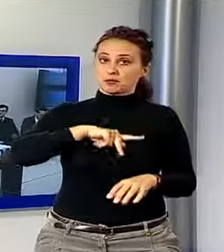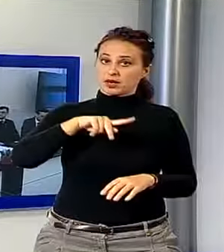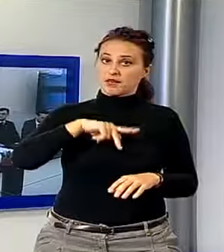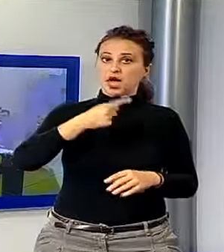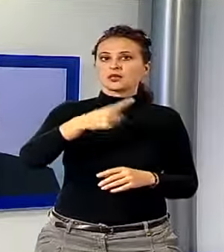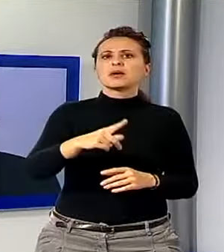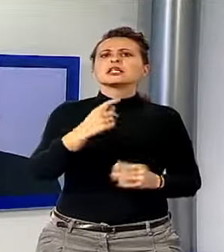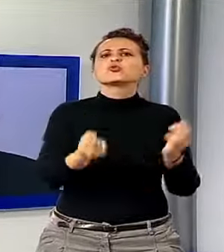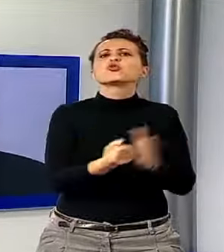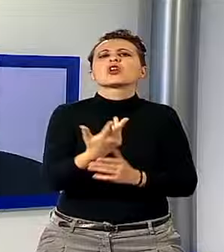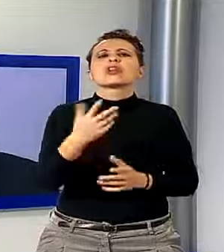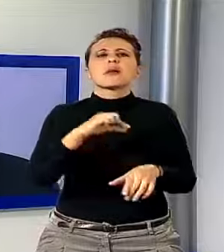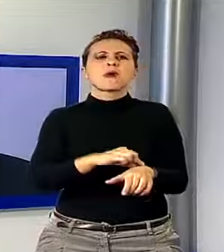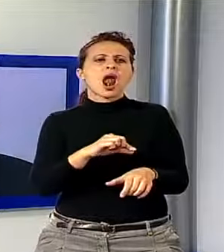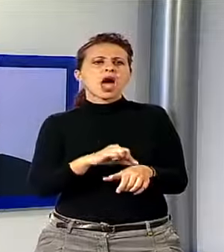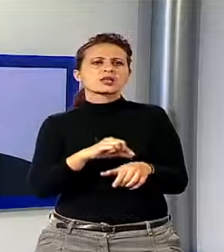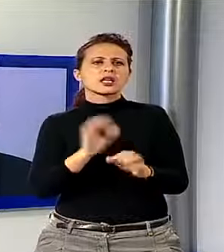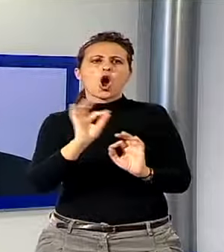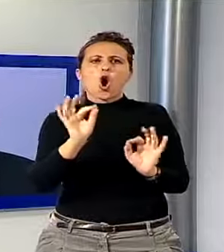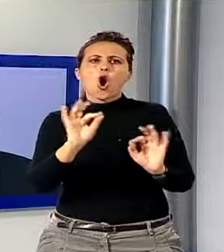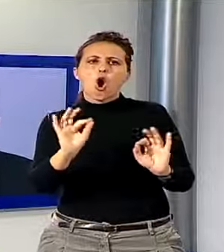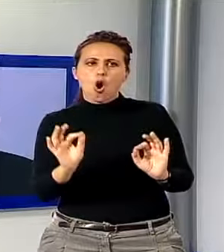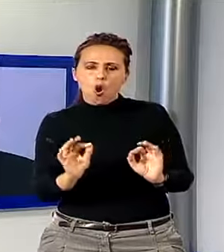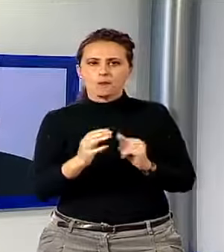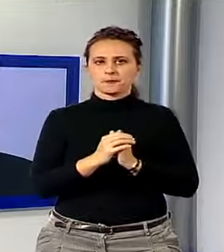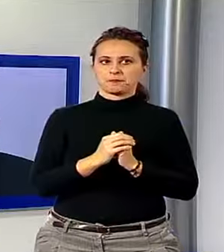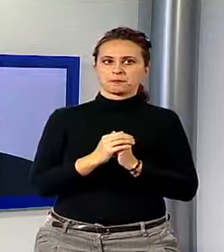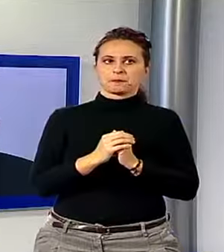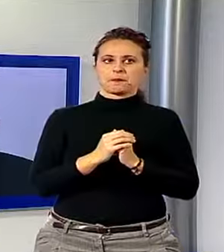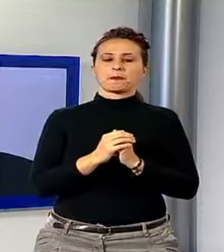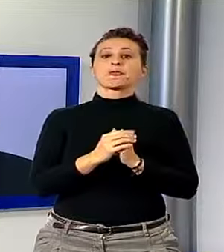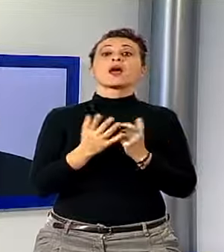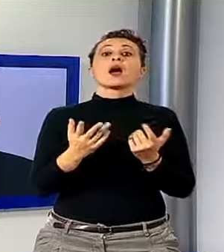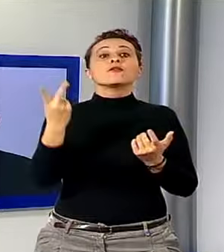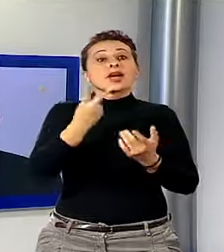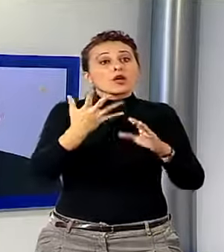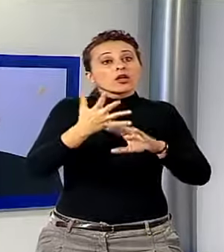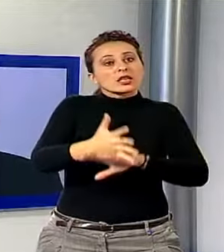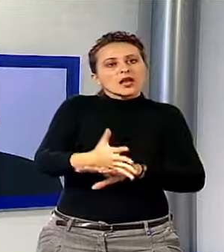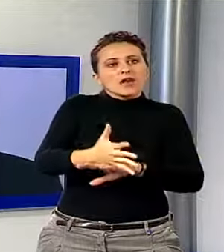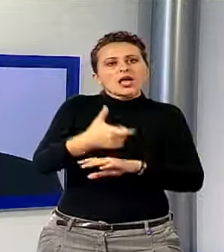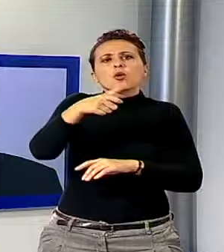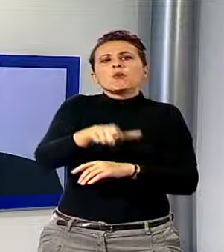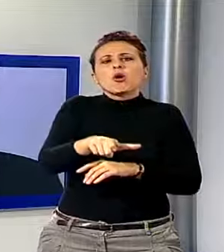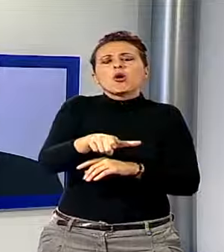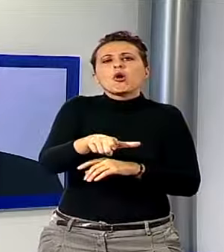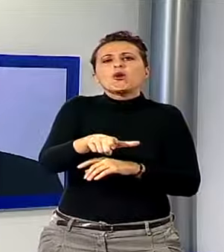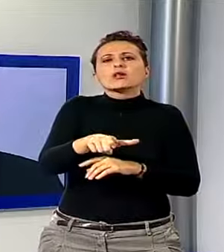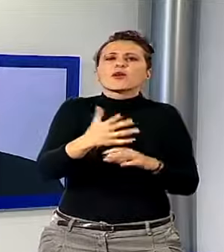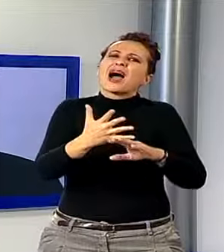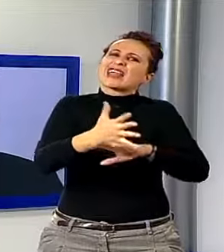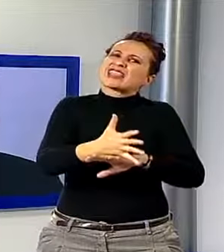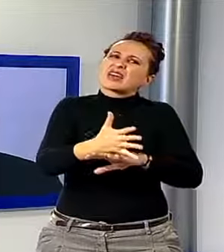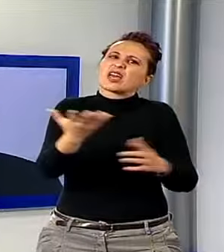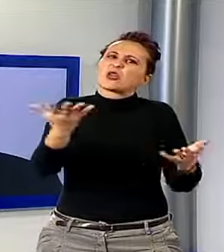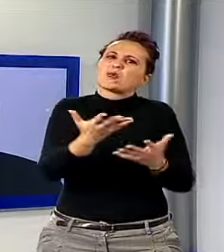malattie. Il notariato ha deciso di intervenire, ma non intervenire chiaramente nel